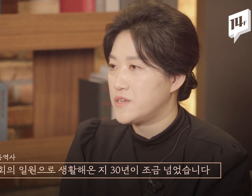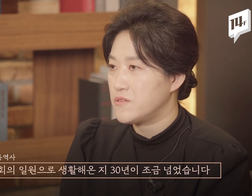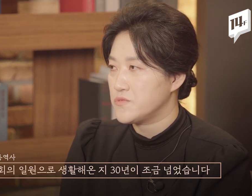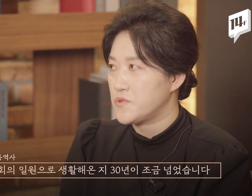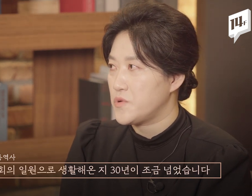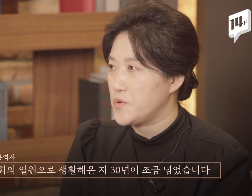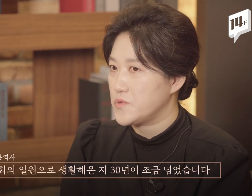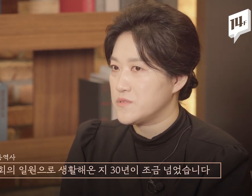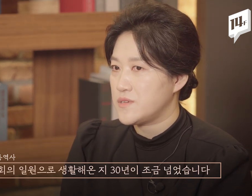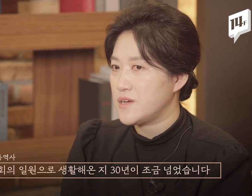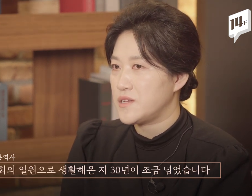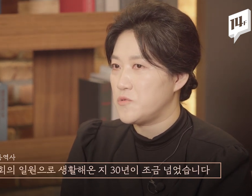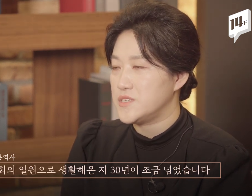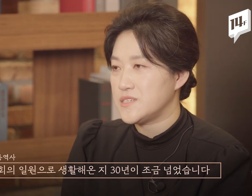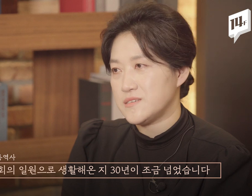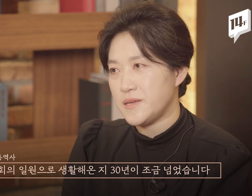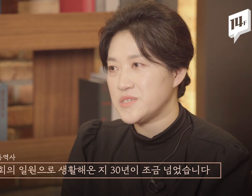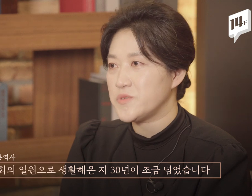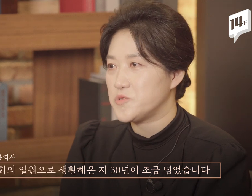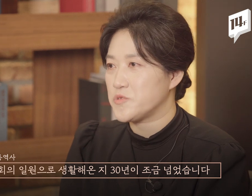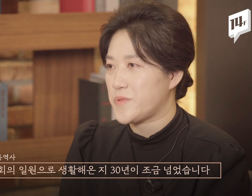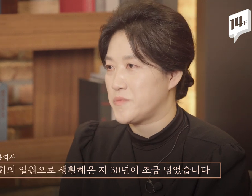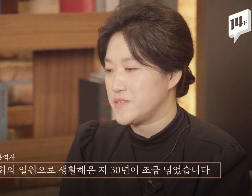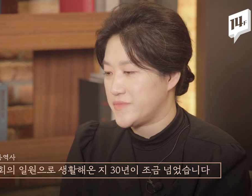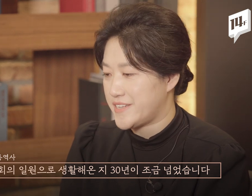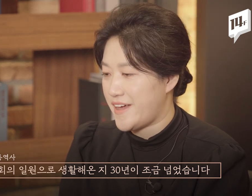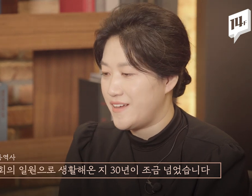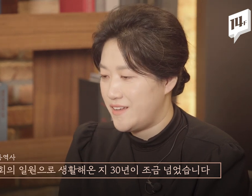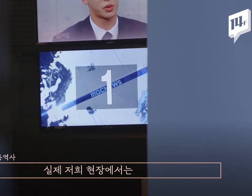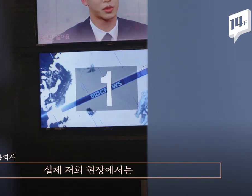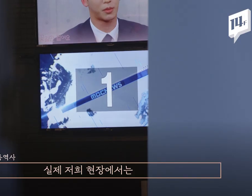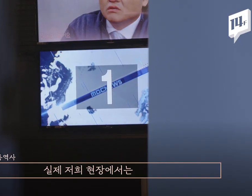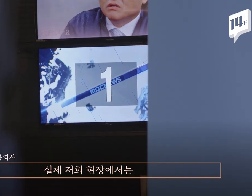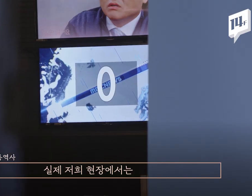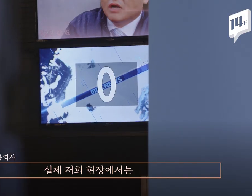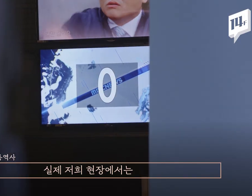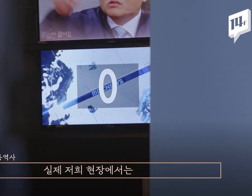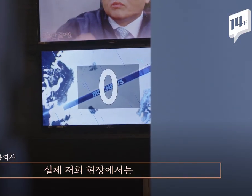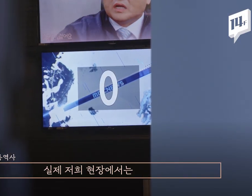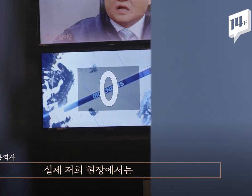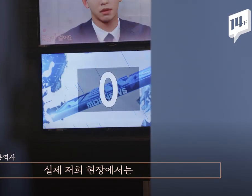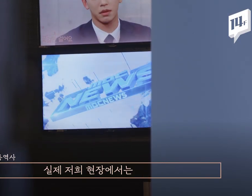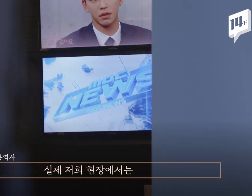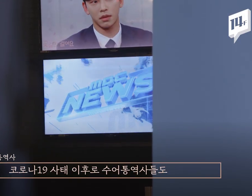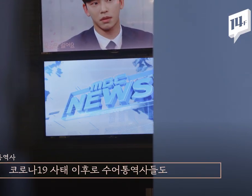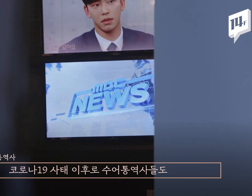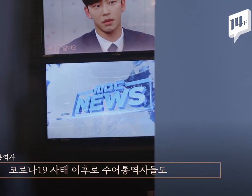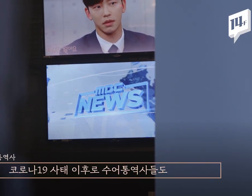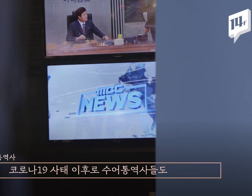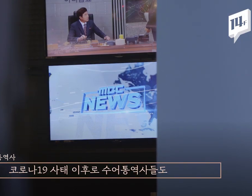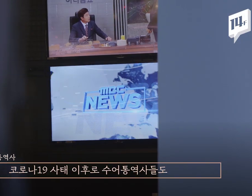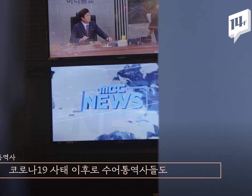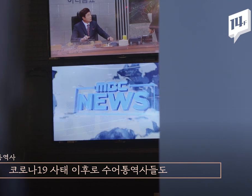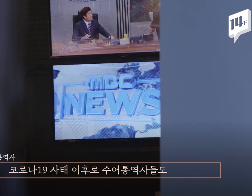일원으로 생활해 온 지 30년이 조금 넘었습니다. 실제 지금 현장에서는 코로나19 사태 이후로